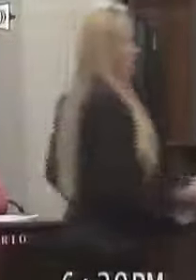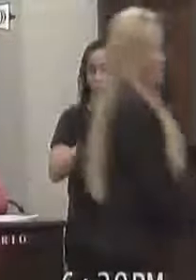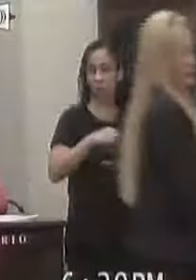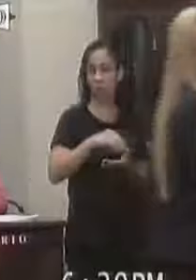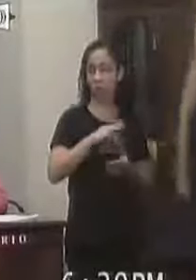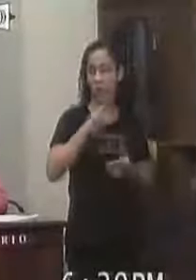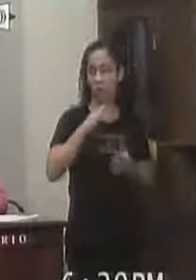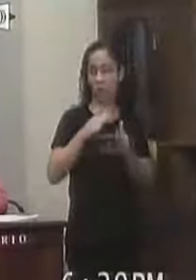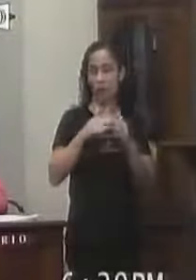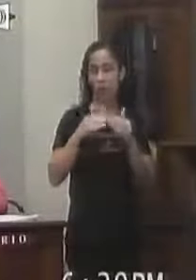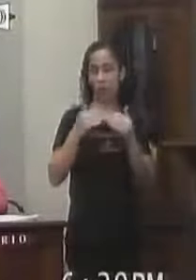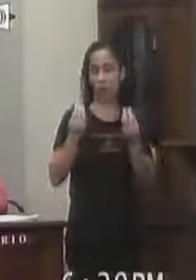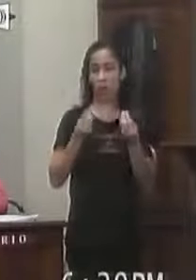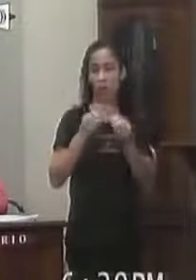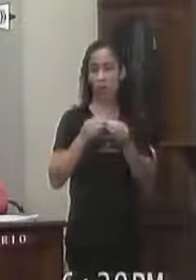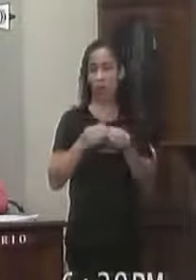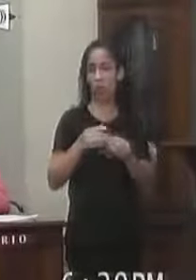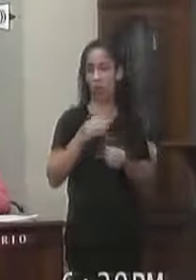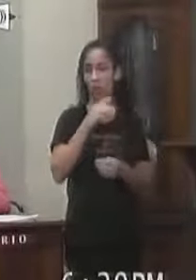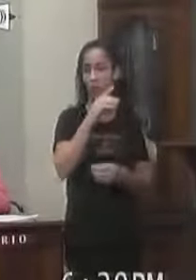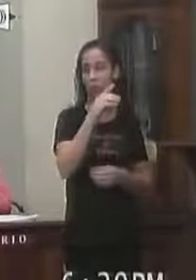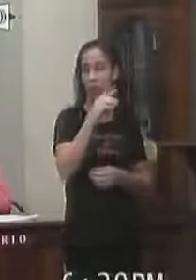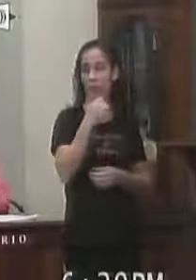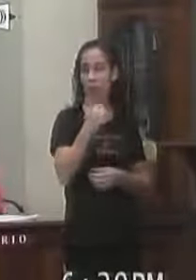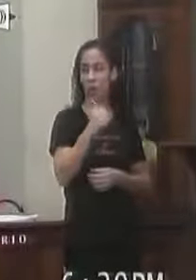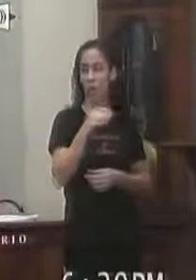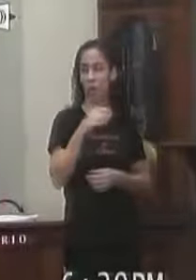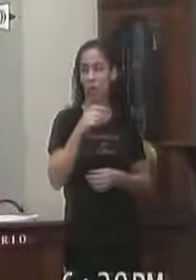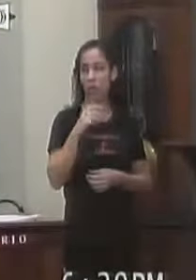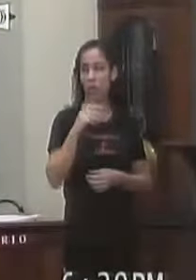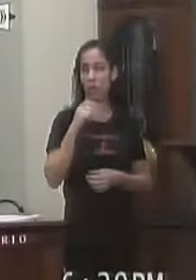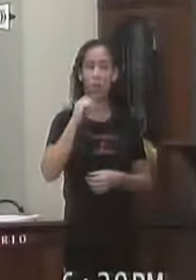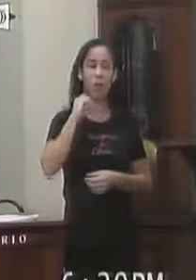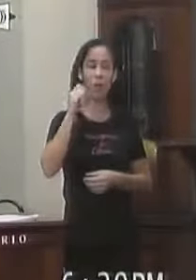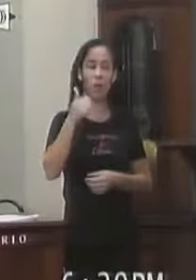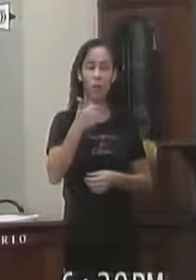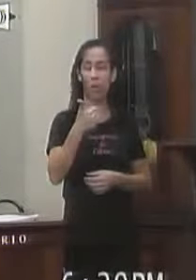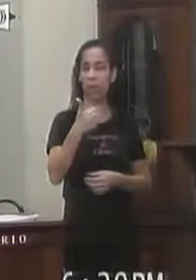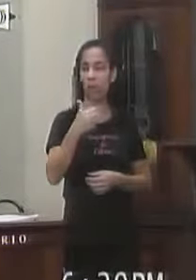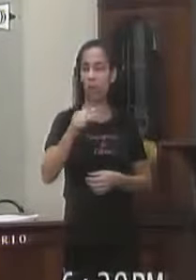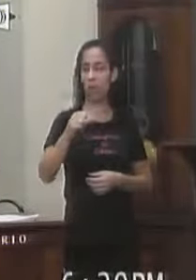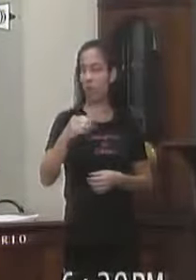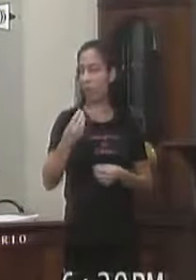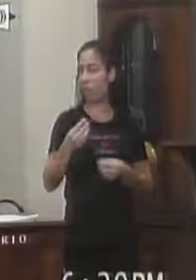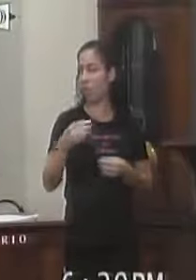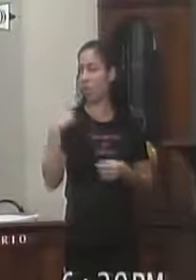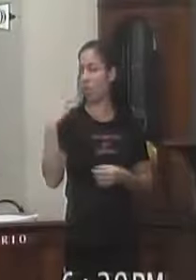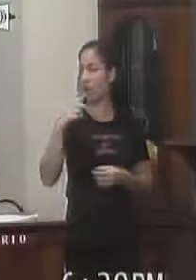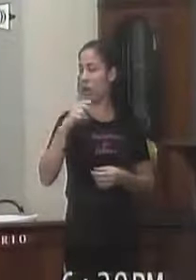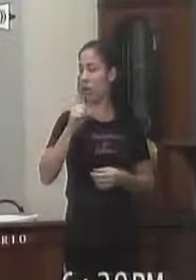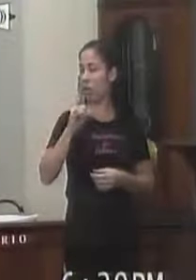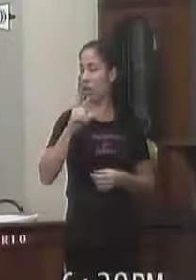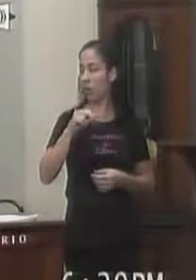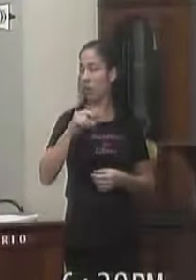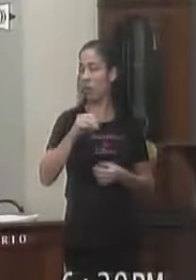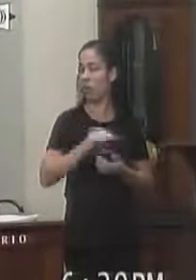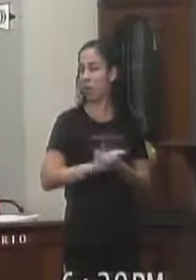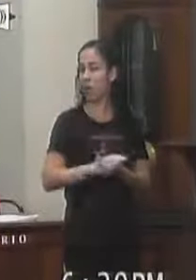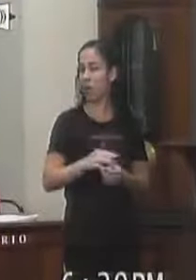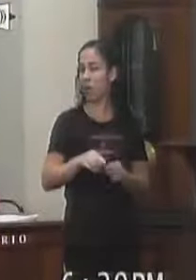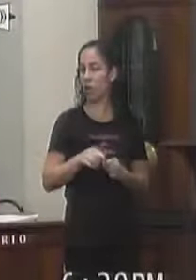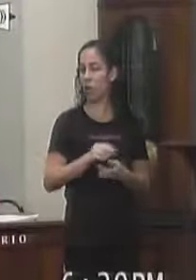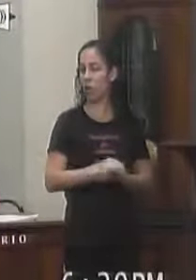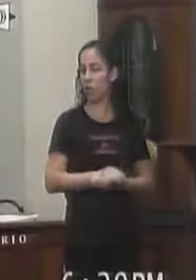providências solicitadas Sala das sessões 11 de abril de 2019 Vereador Silvio Rogério Furtado da